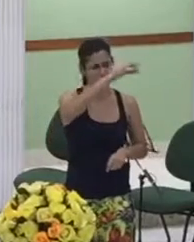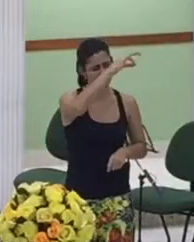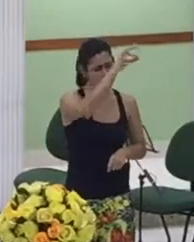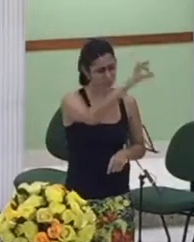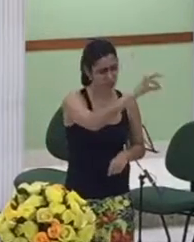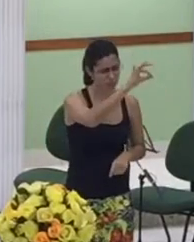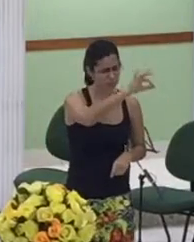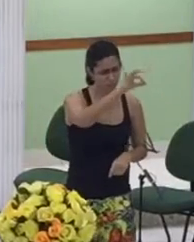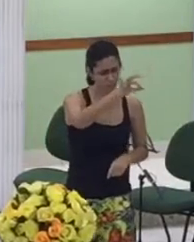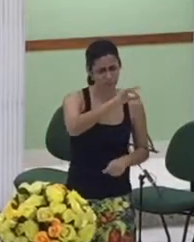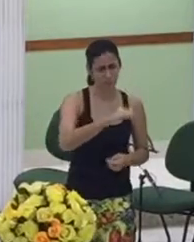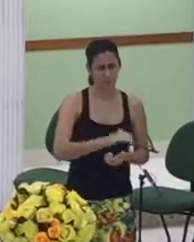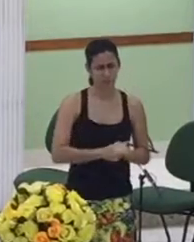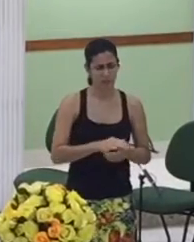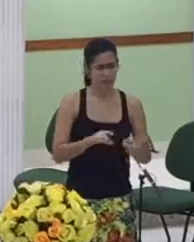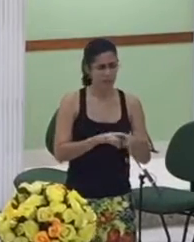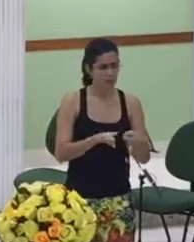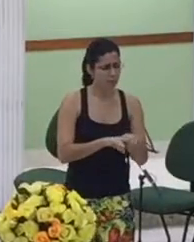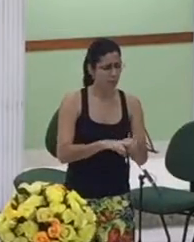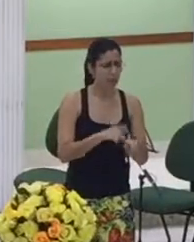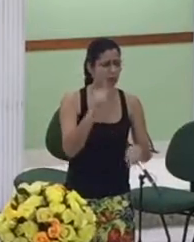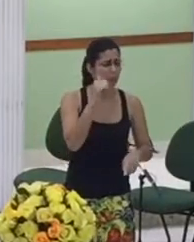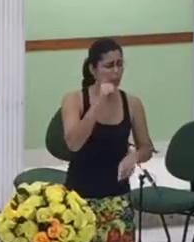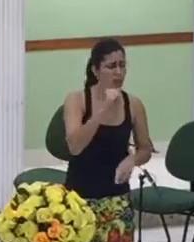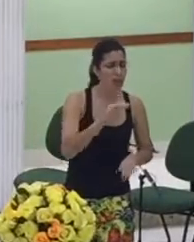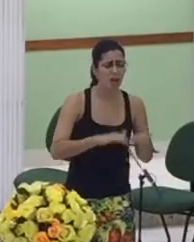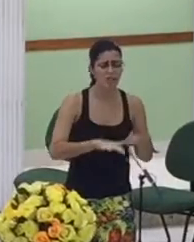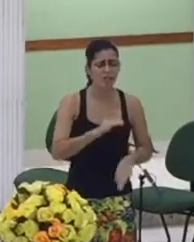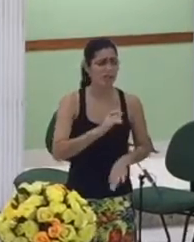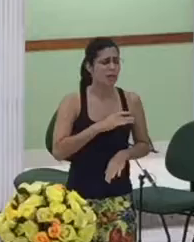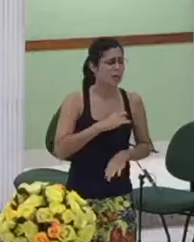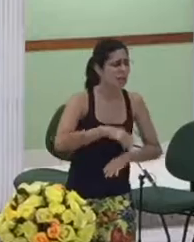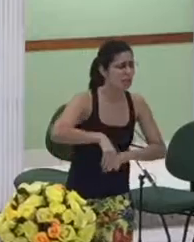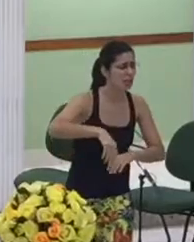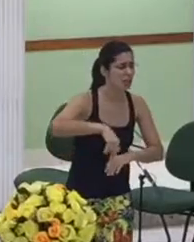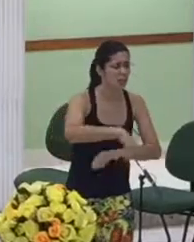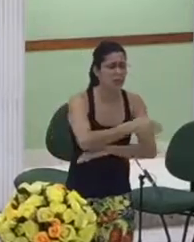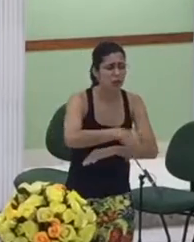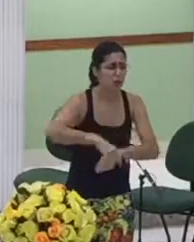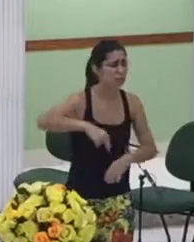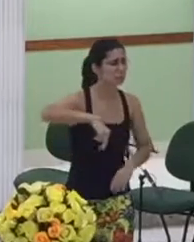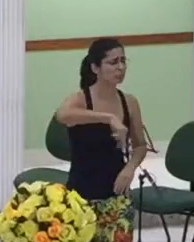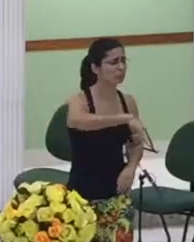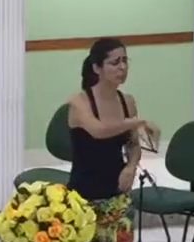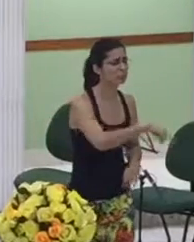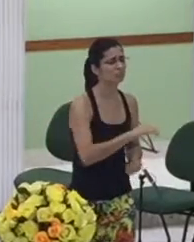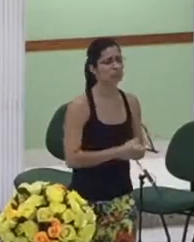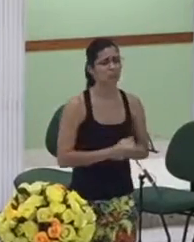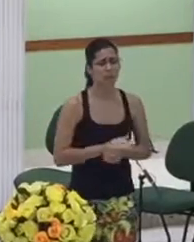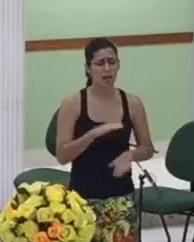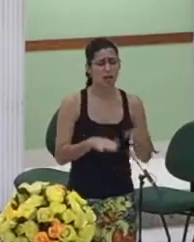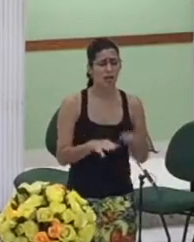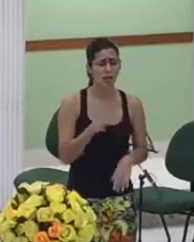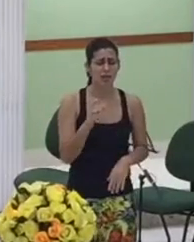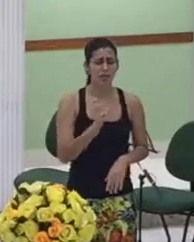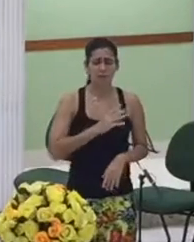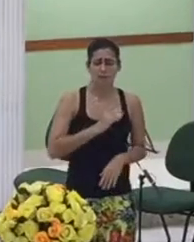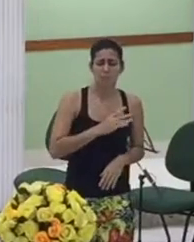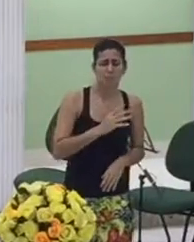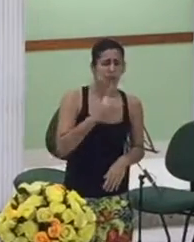mulheres que tem passado por medo de andar na rua medos de perigos constantes em cada lugar